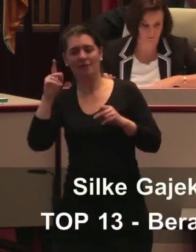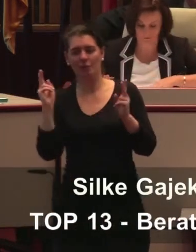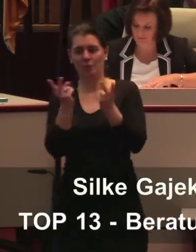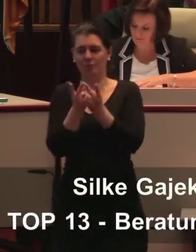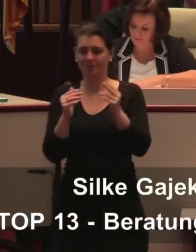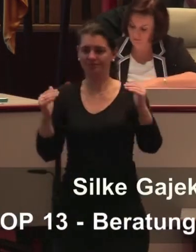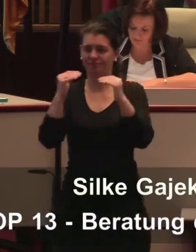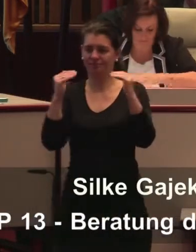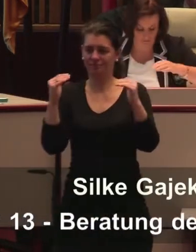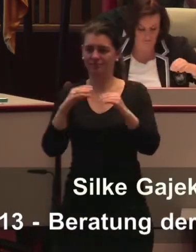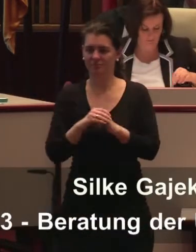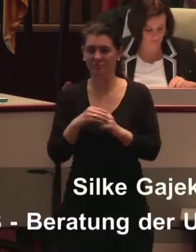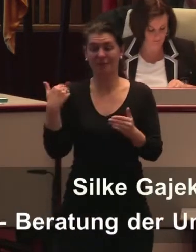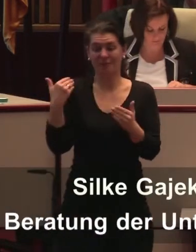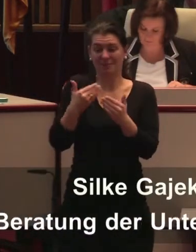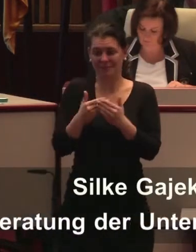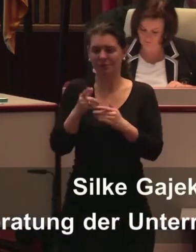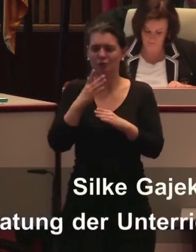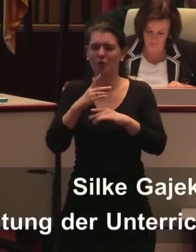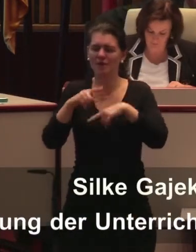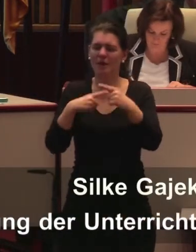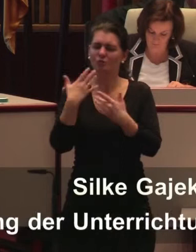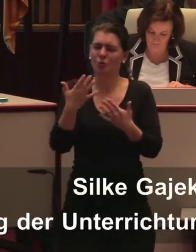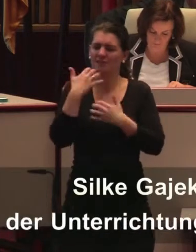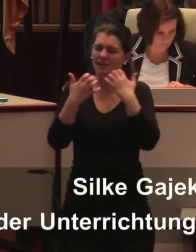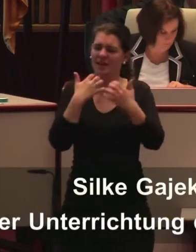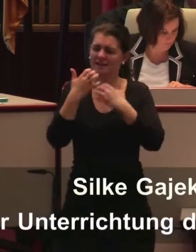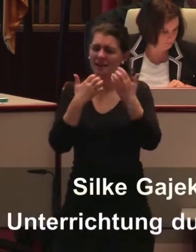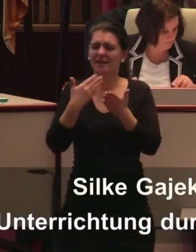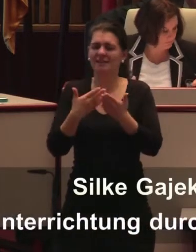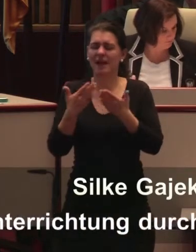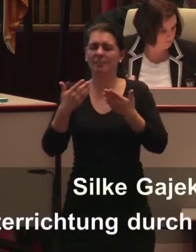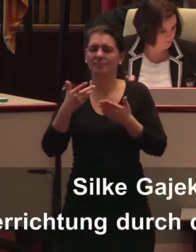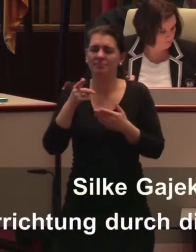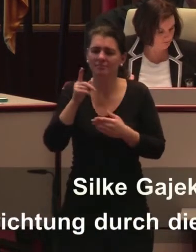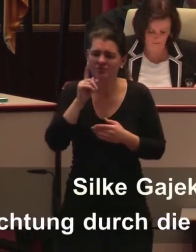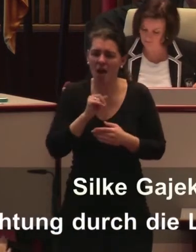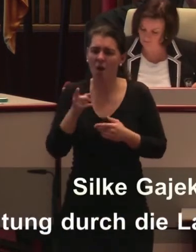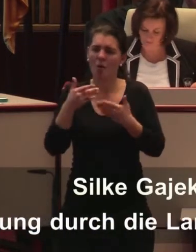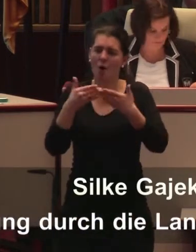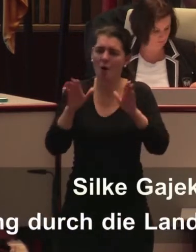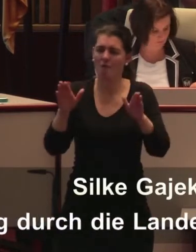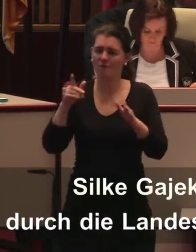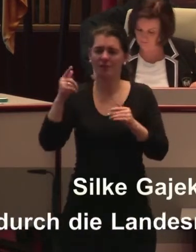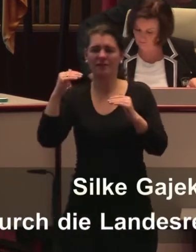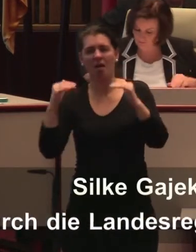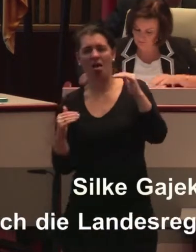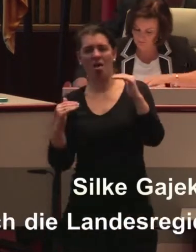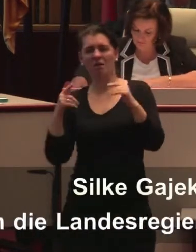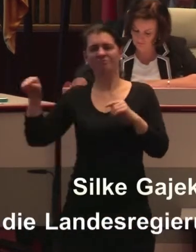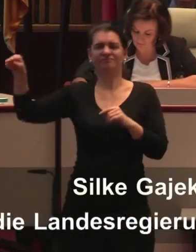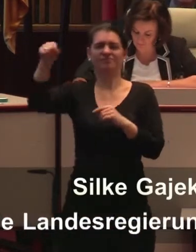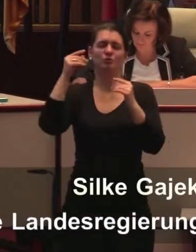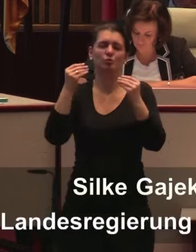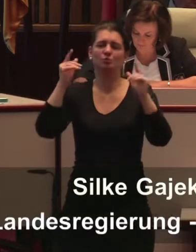gehört. Frauen haben schlechtere Zugänge zur Öffentlichkeit, zur Teilhabe. Dann diesen Bereich reinzunehmen, das, meine liebe